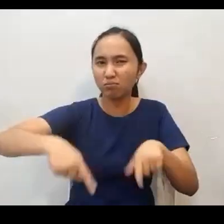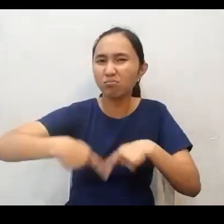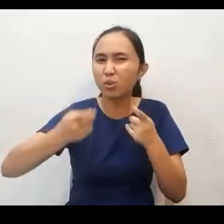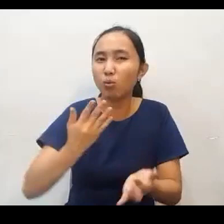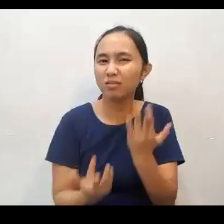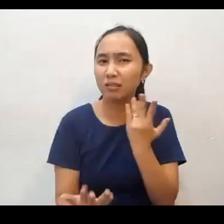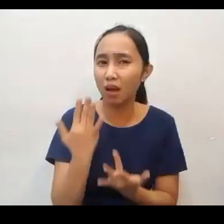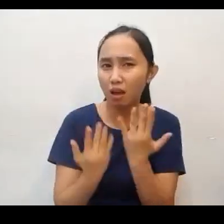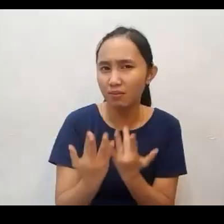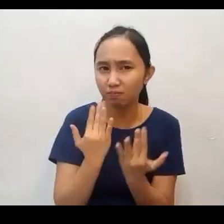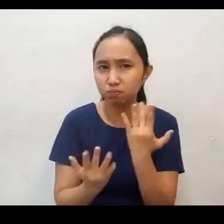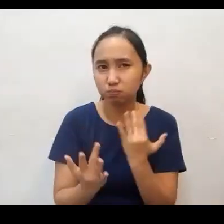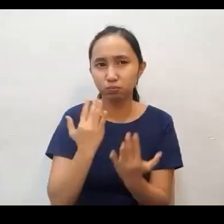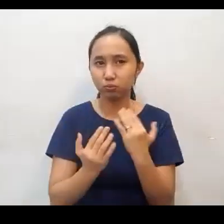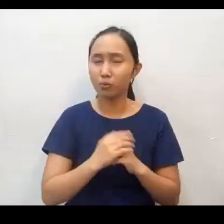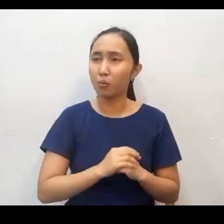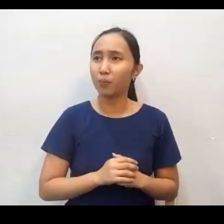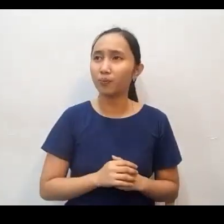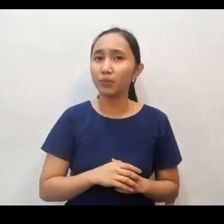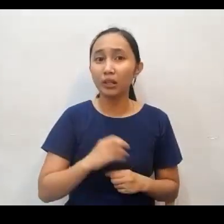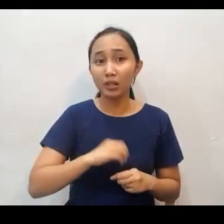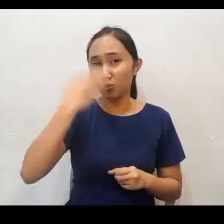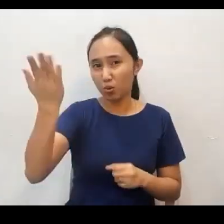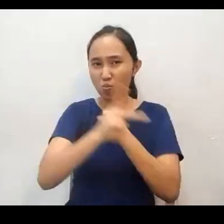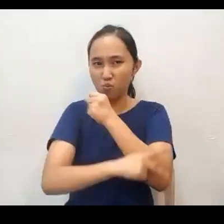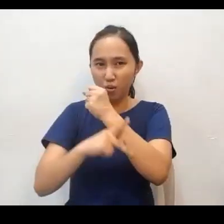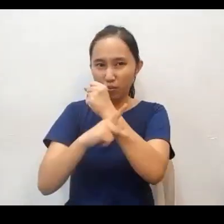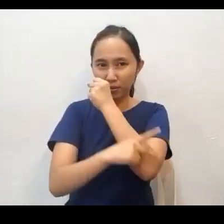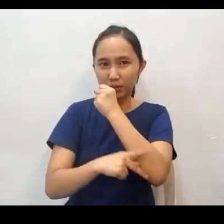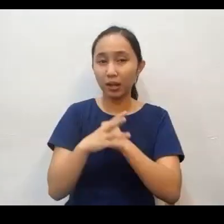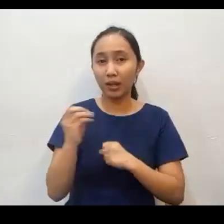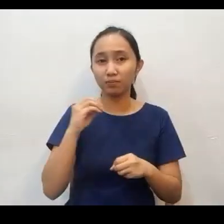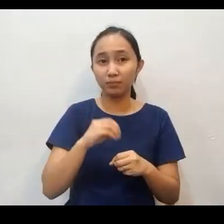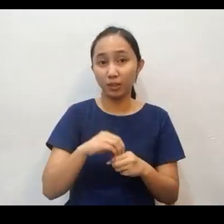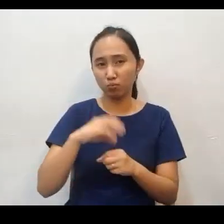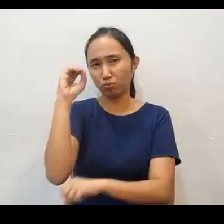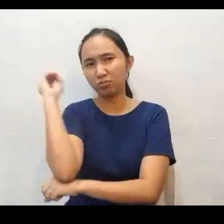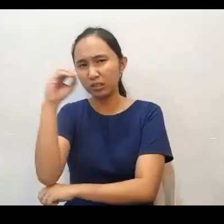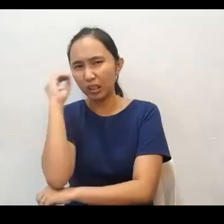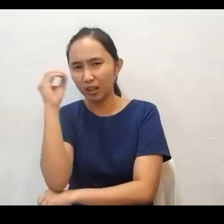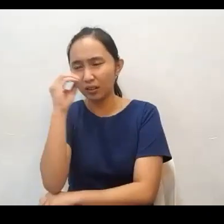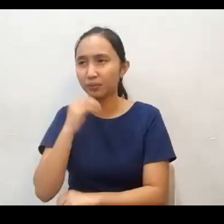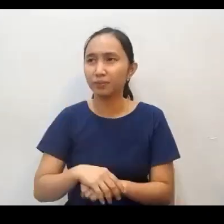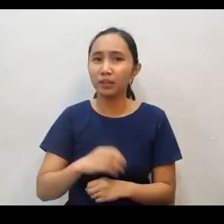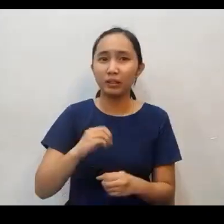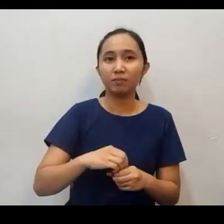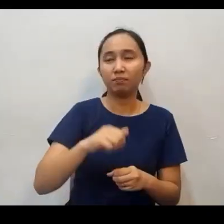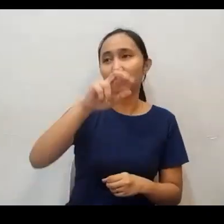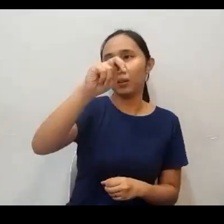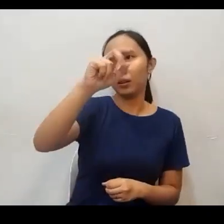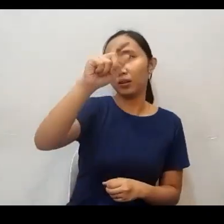napakaraming tao yung pupunta ng impyerno. In your province and in Altigas, in Antipolo,